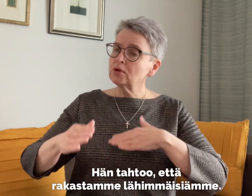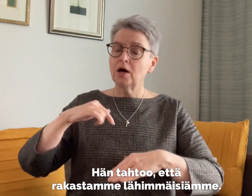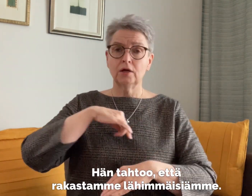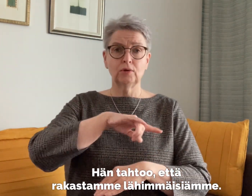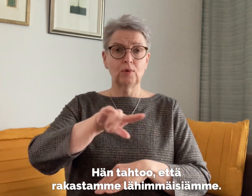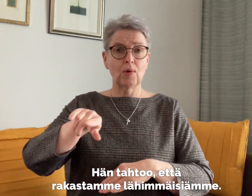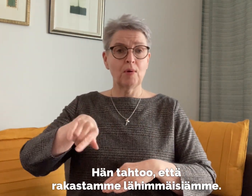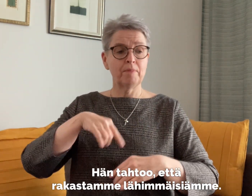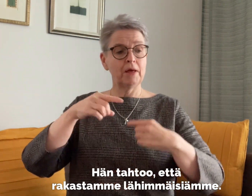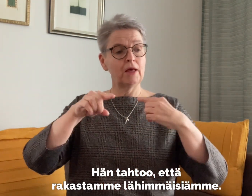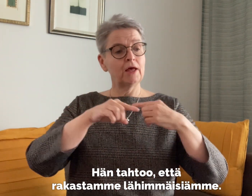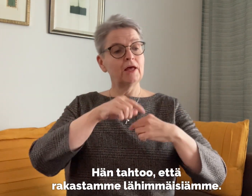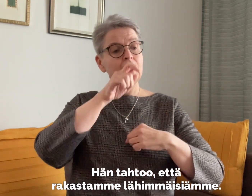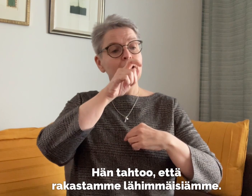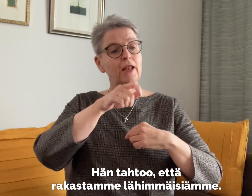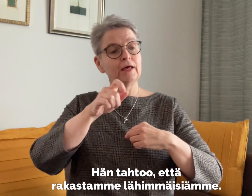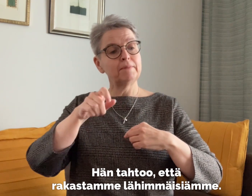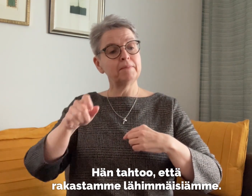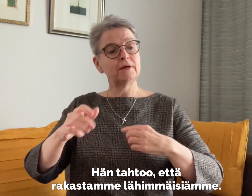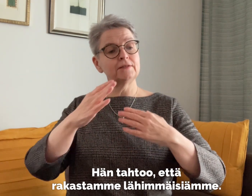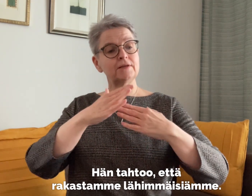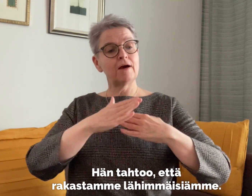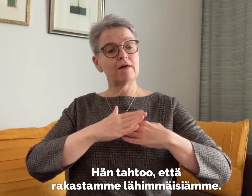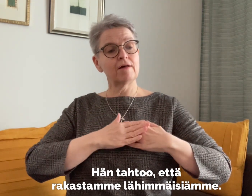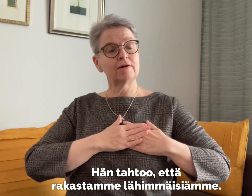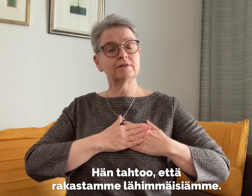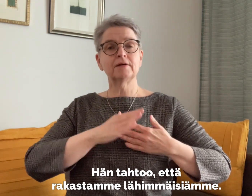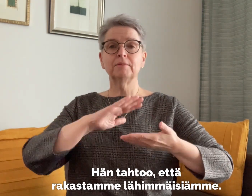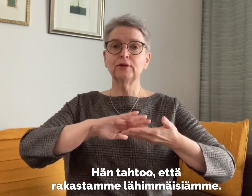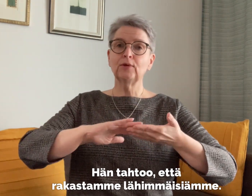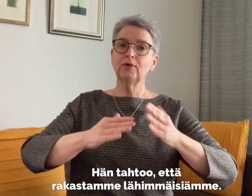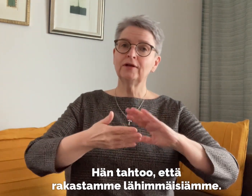Hän tahtoo, että rakastamme lähimmäisiämme.